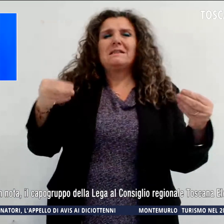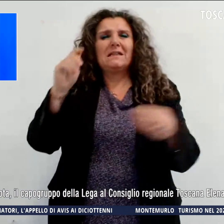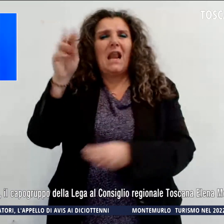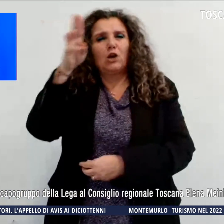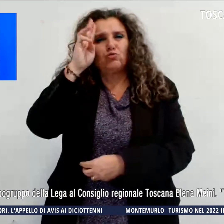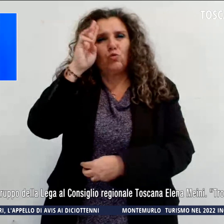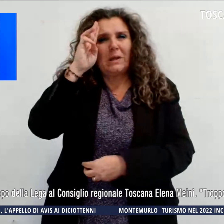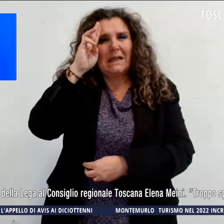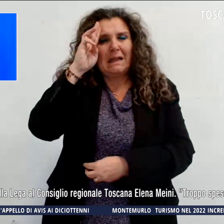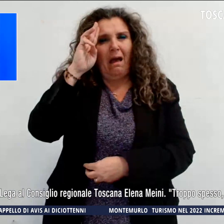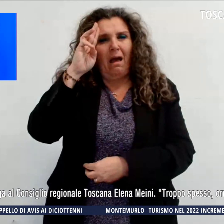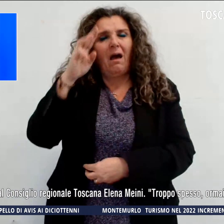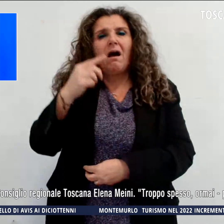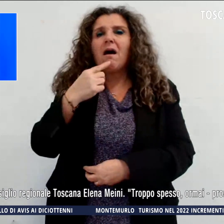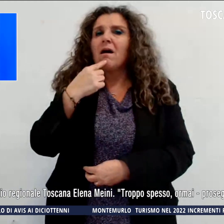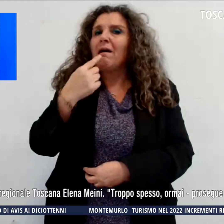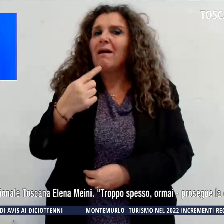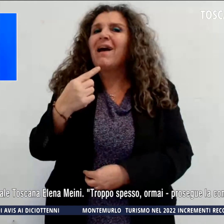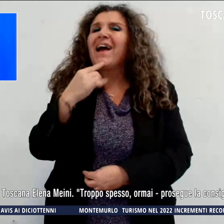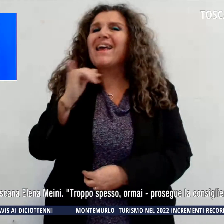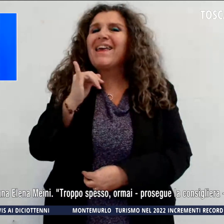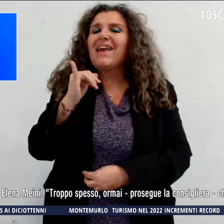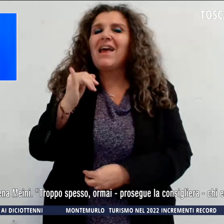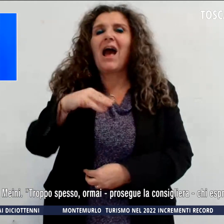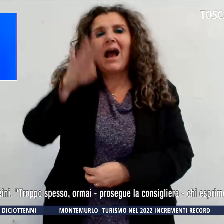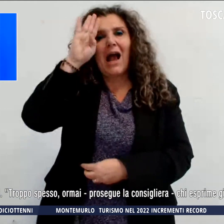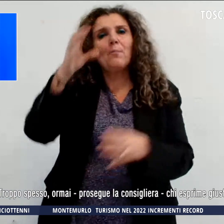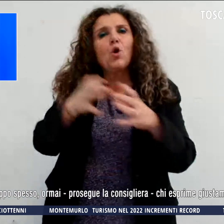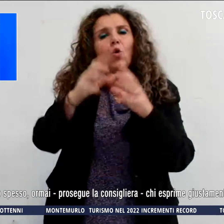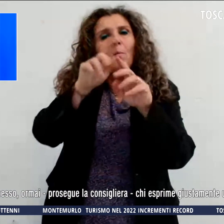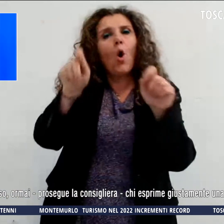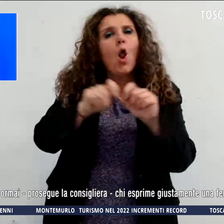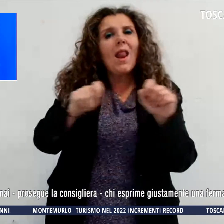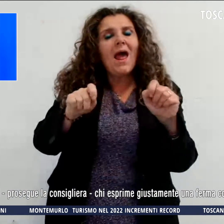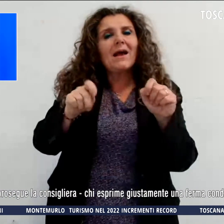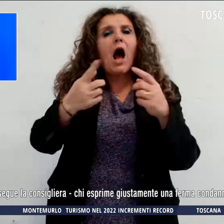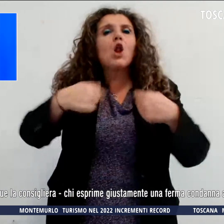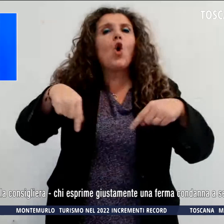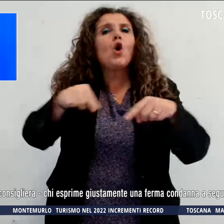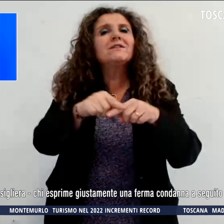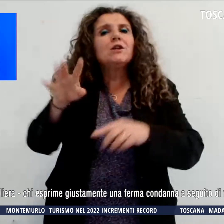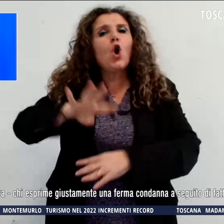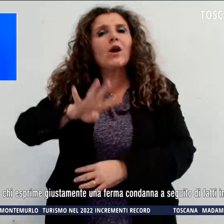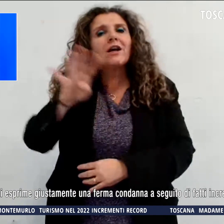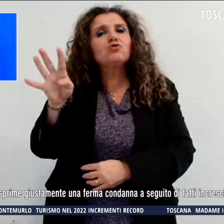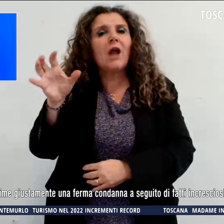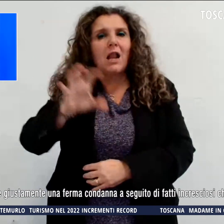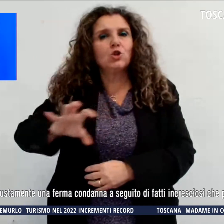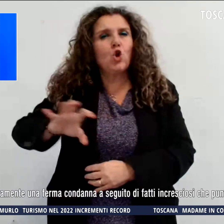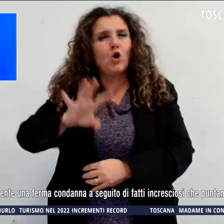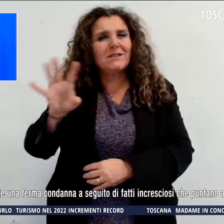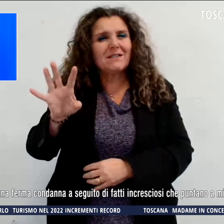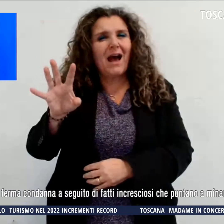Così il capogruppo della Lega al Consiglio regionale della Toscana, Elena